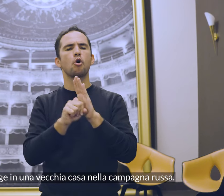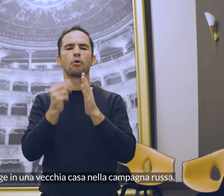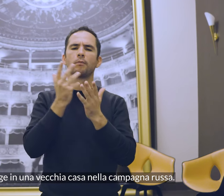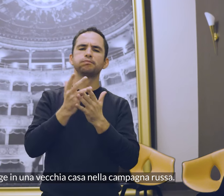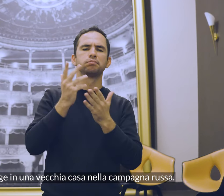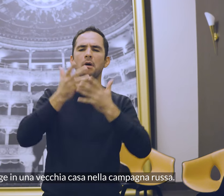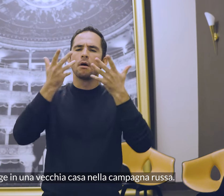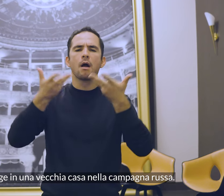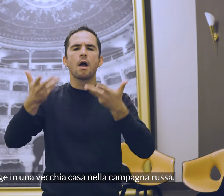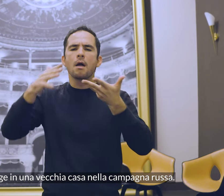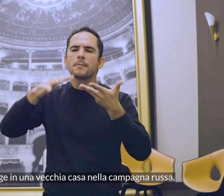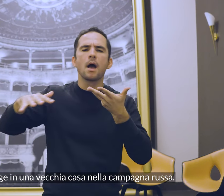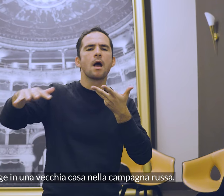della Campagna Russa.